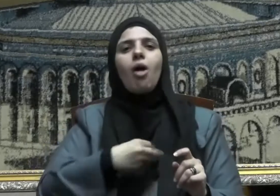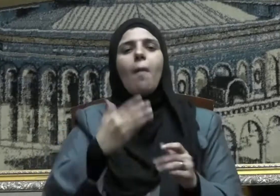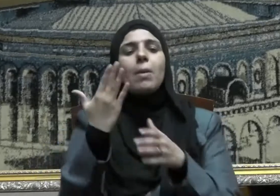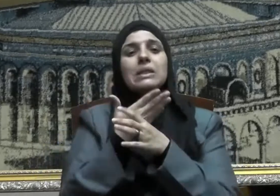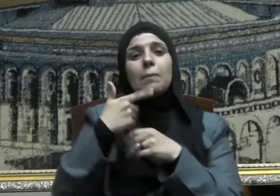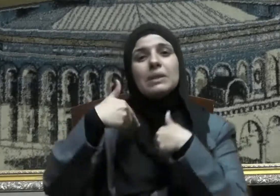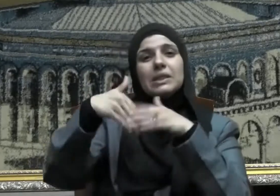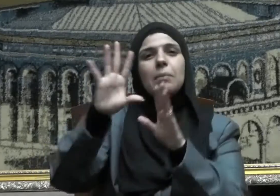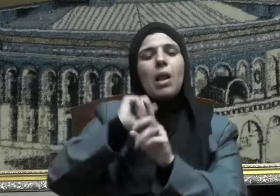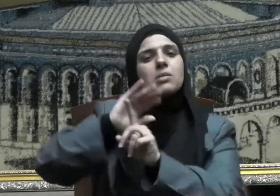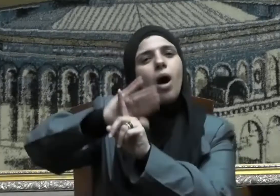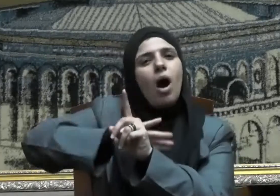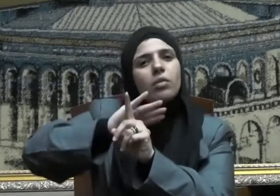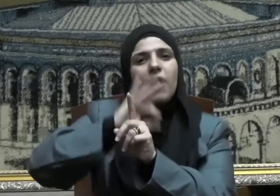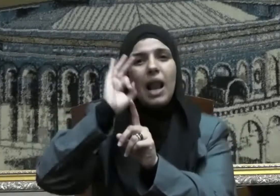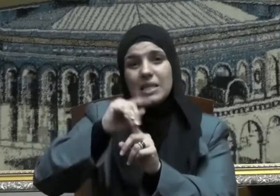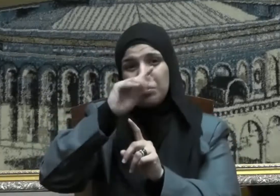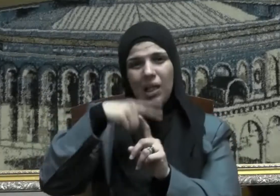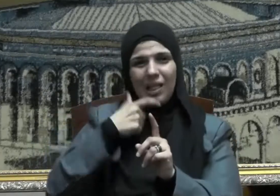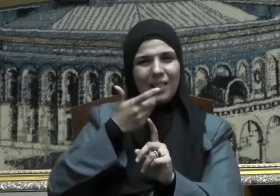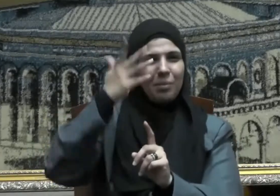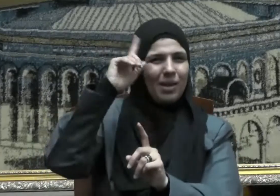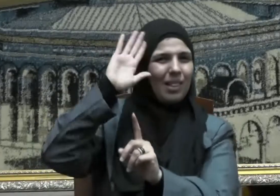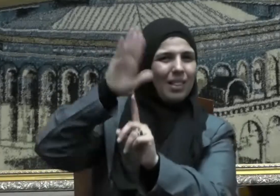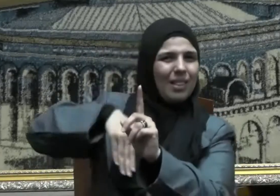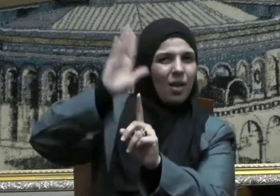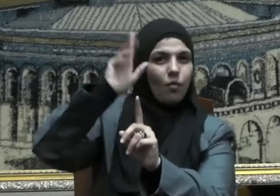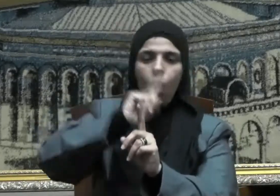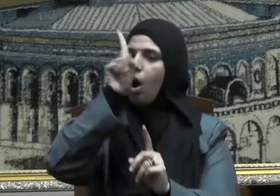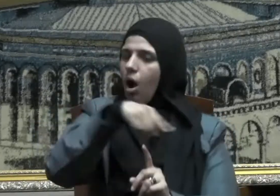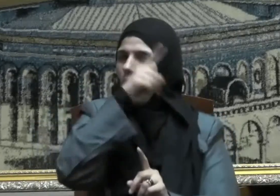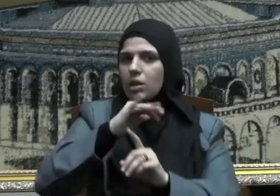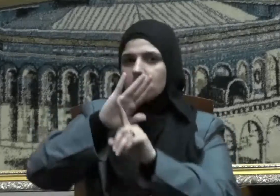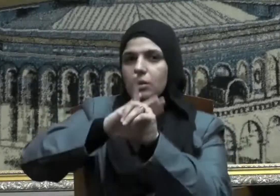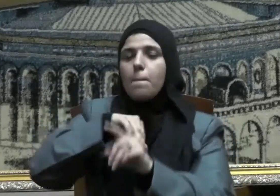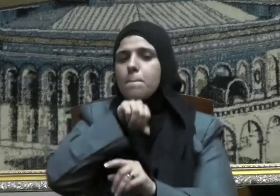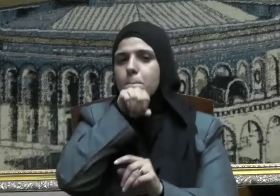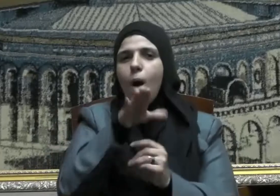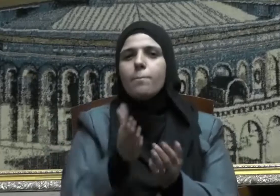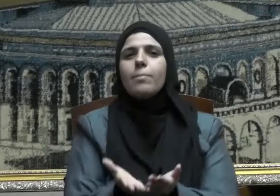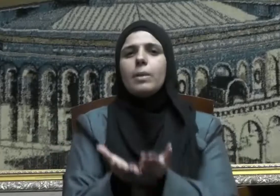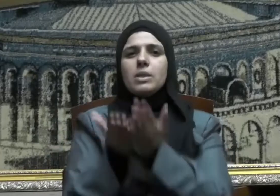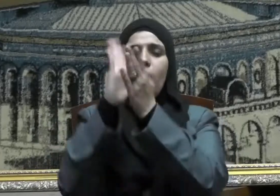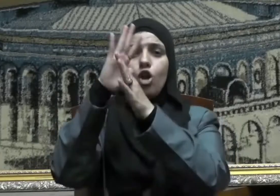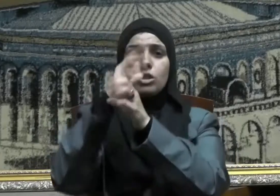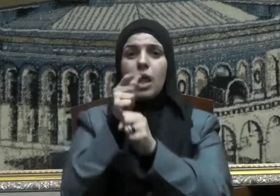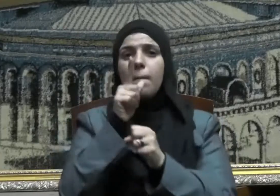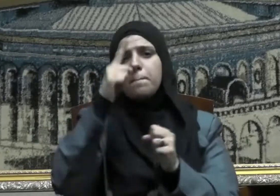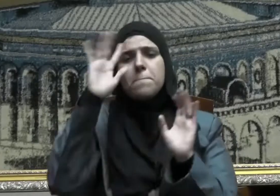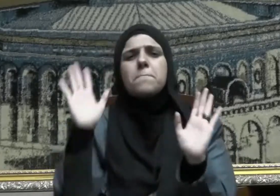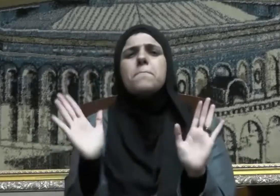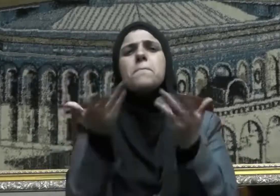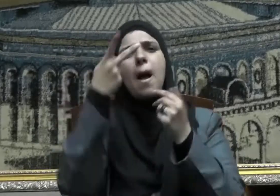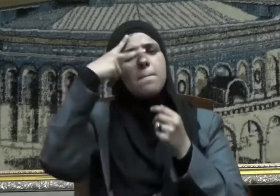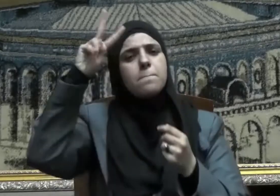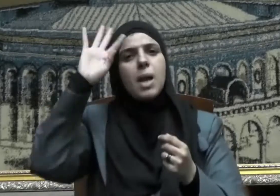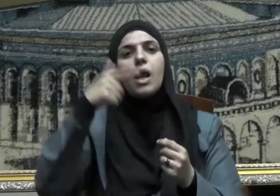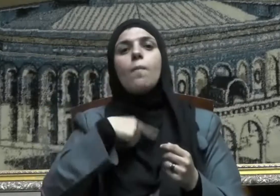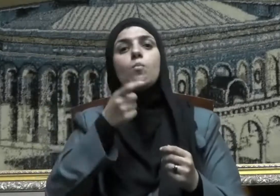الضعفاء والعطف عليهم والرفق بهم يقول صلى الله عليه وسلم ما من